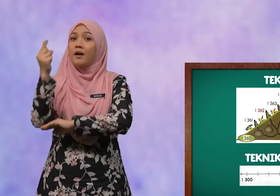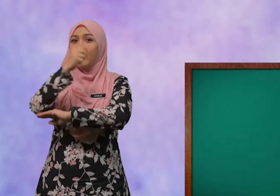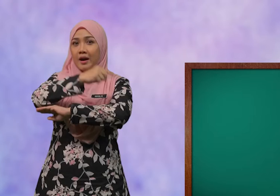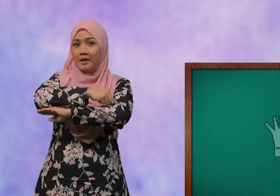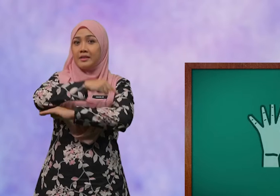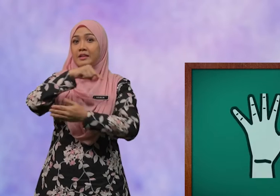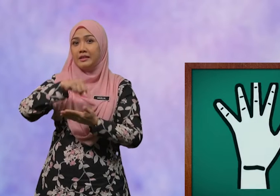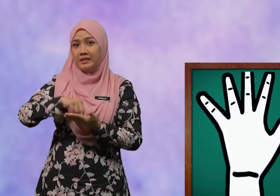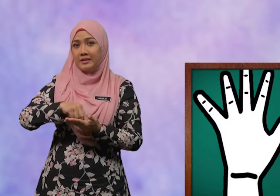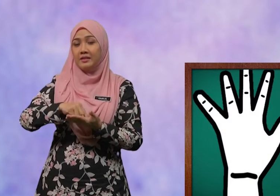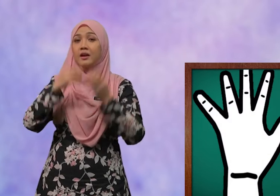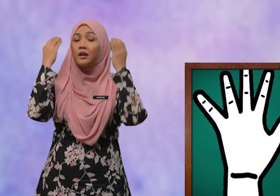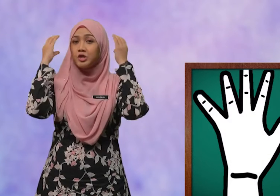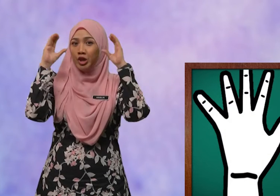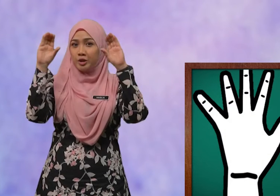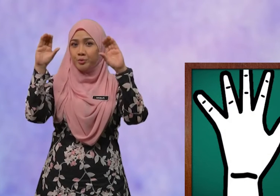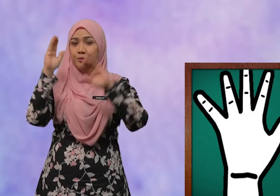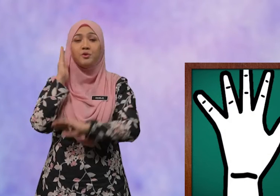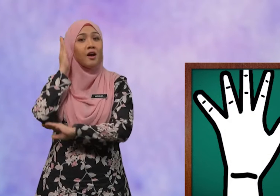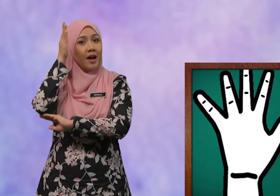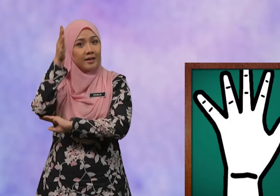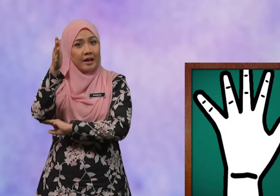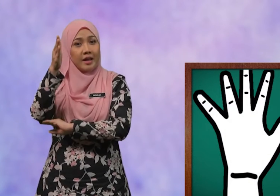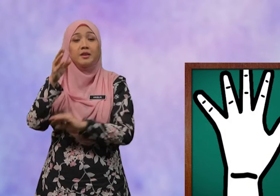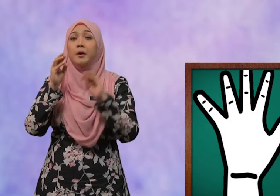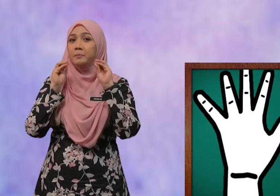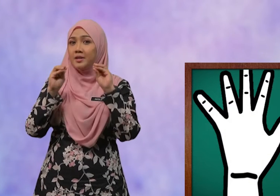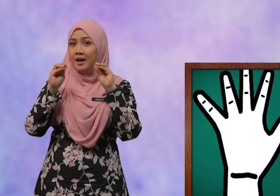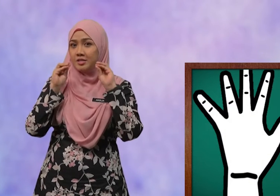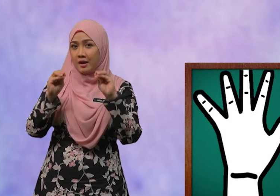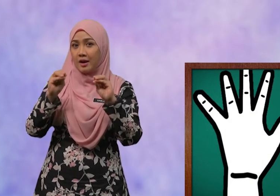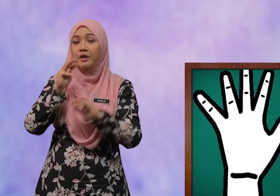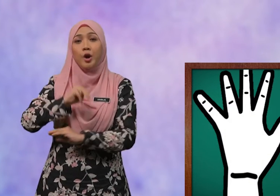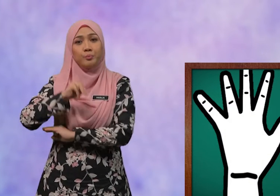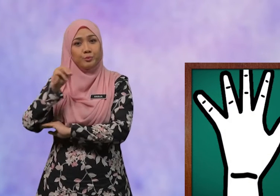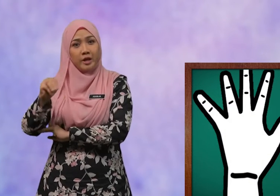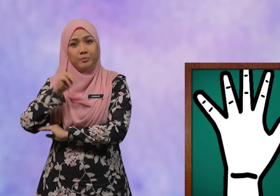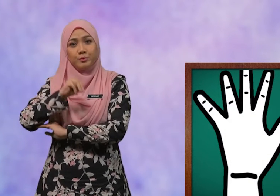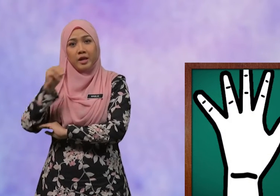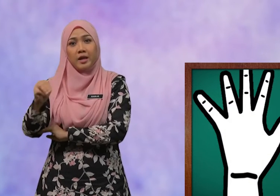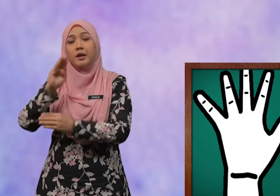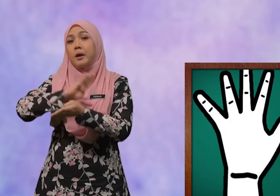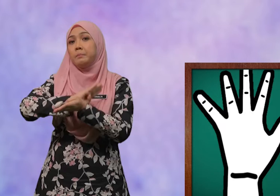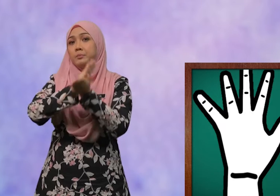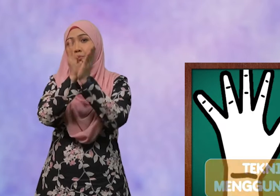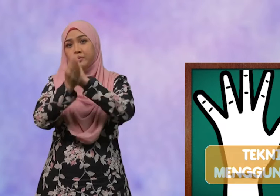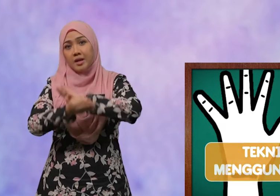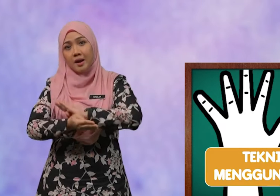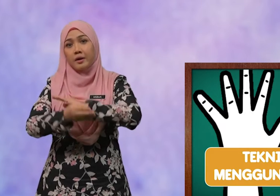Hari ini, cikgu akan mengajar Murid-murid Membundar